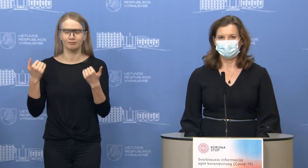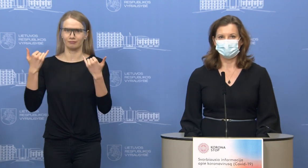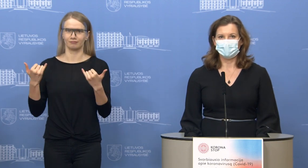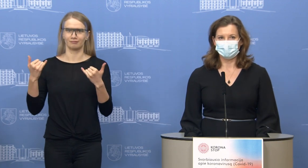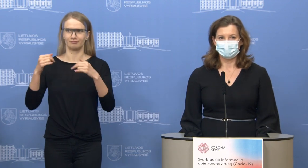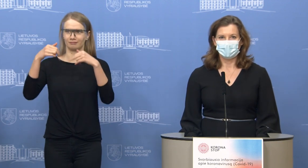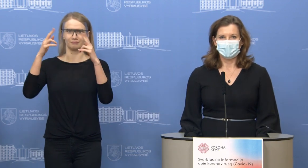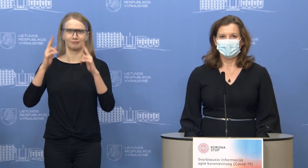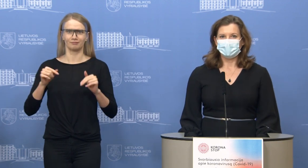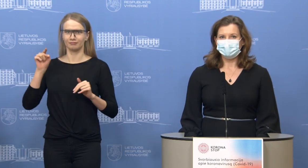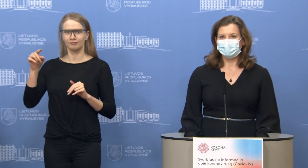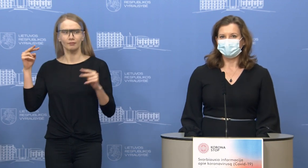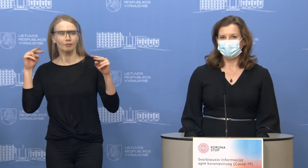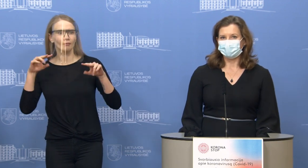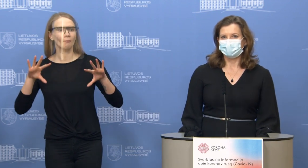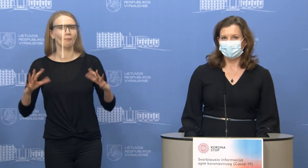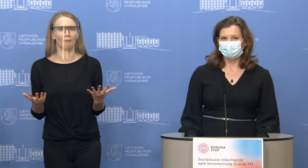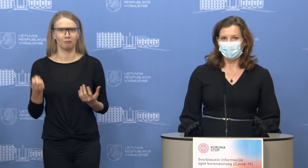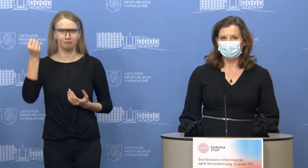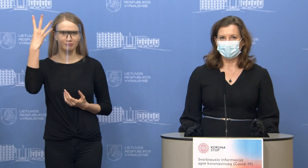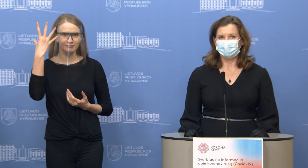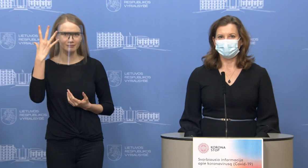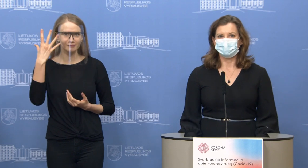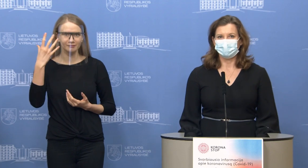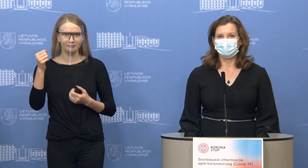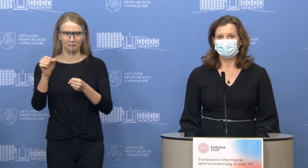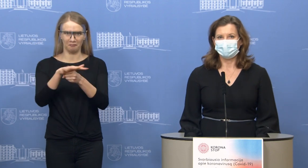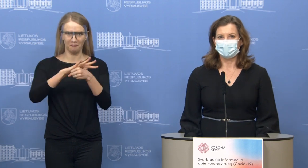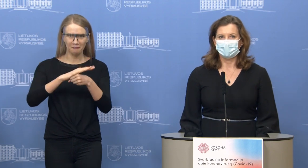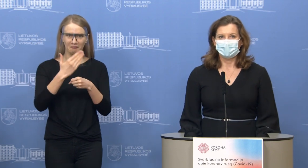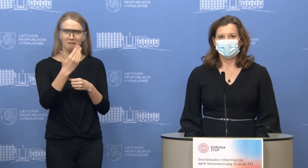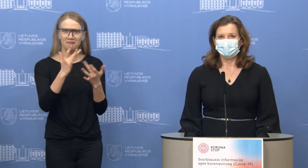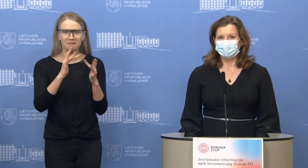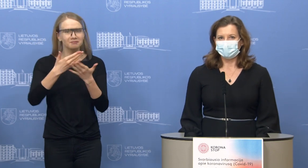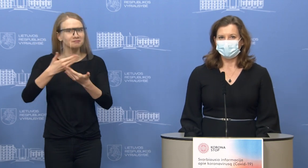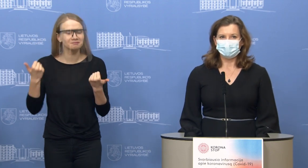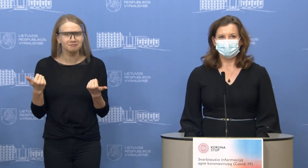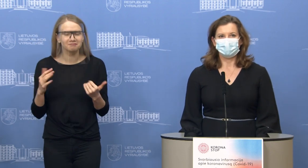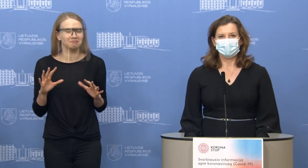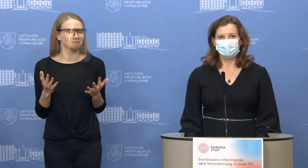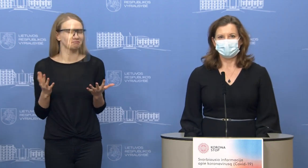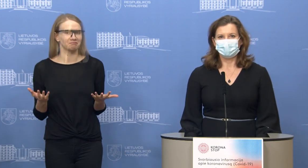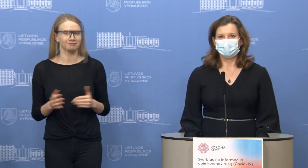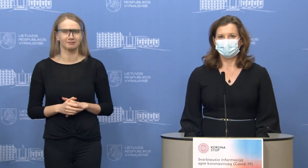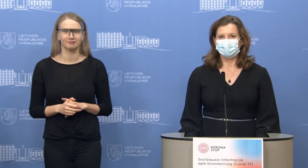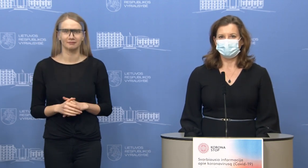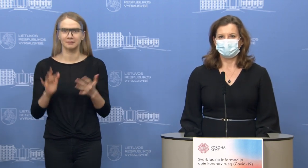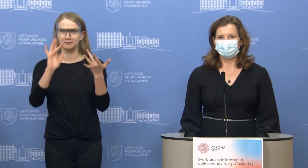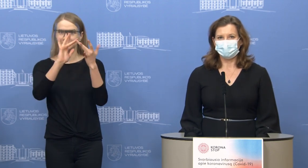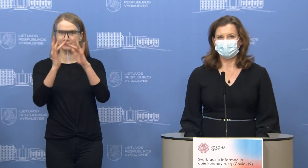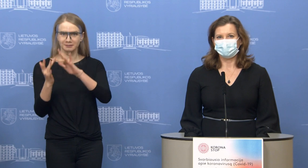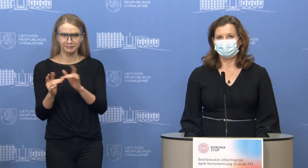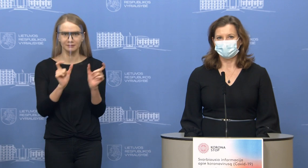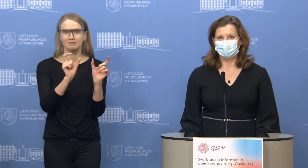žiniasklaidos dėmesio. Kas tai yra, apie ką yra ši iniciatyva? Internete karantino nėra, tai yra